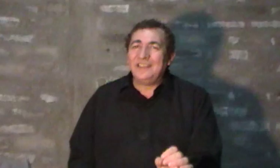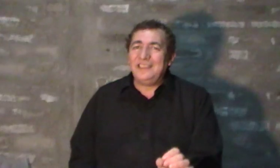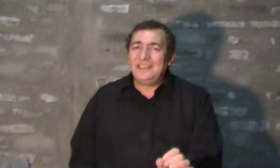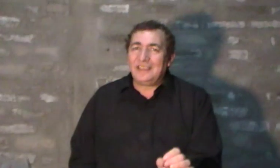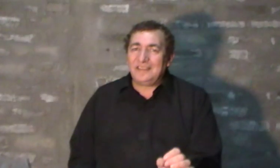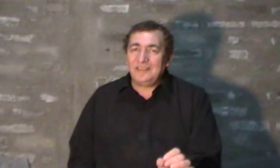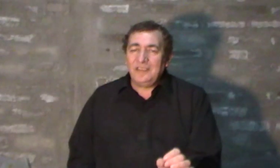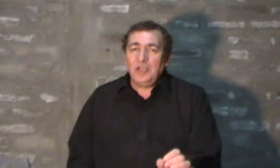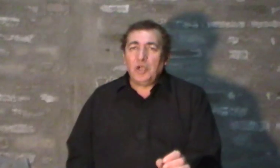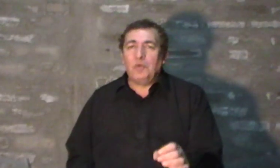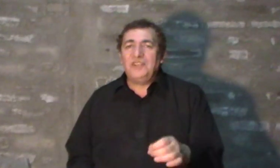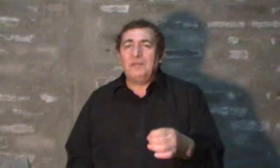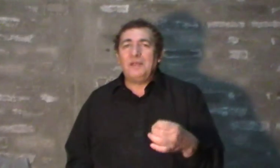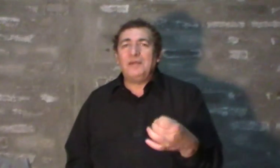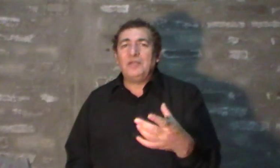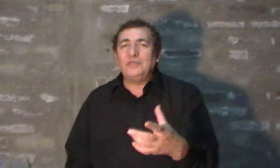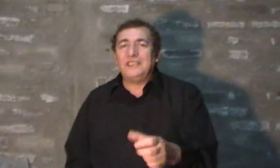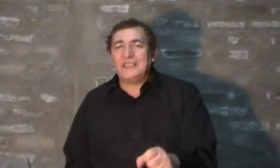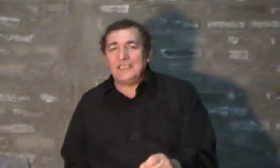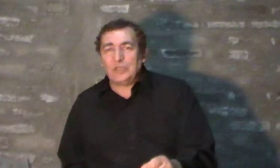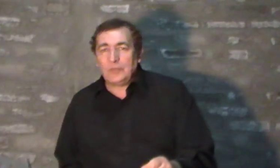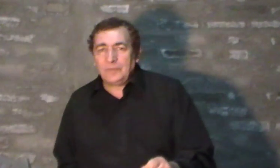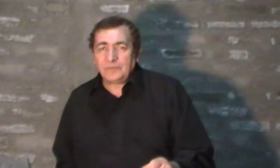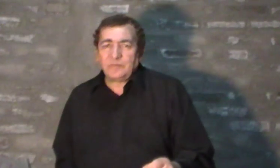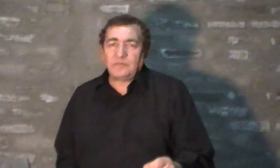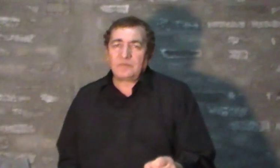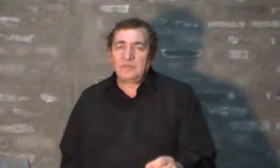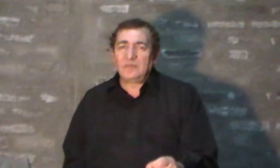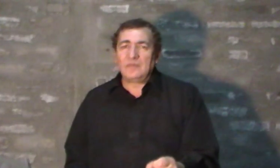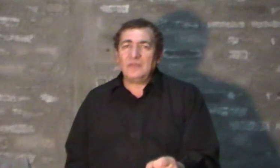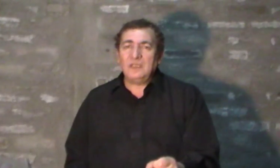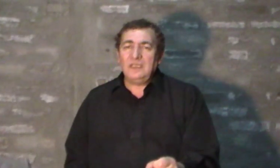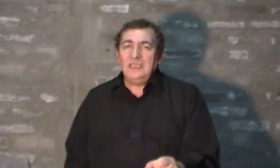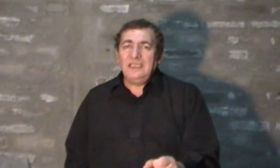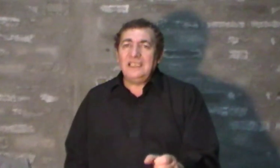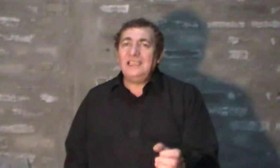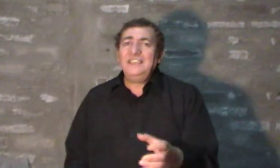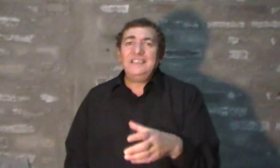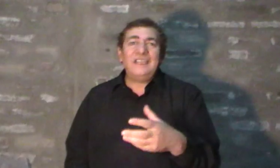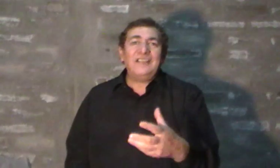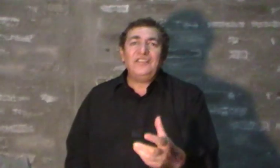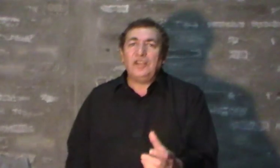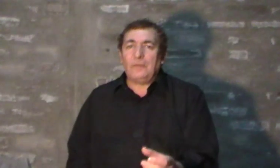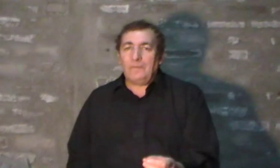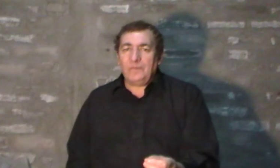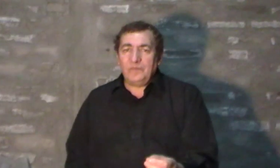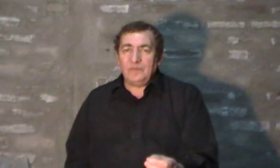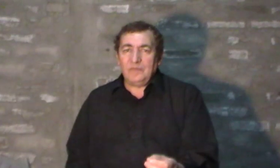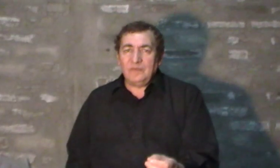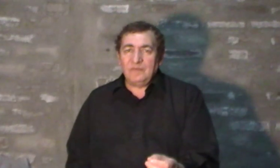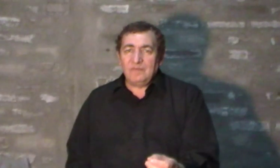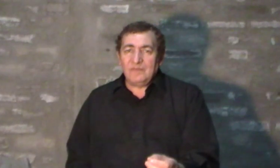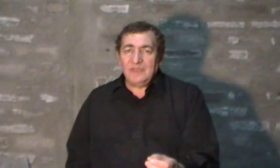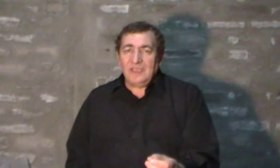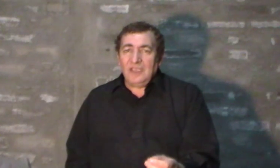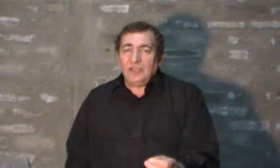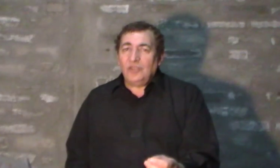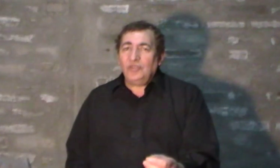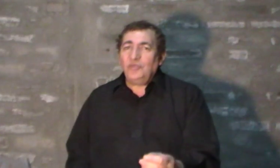heridas, como se prepara un terreno. La ley de atracción. No